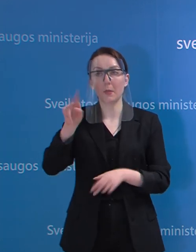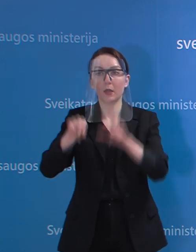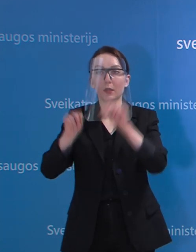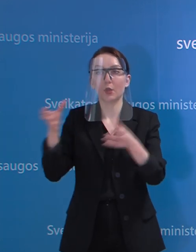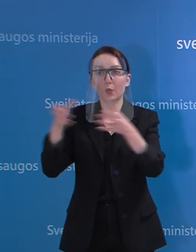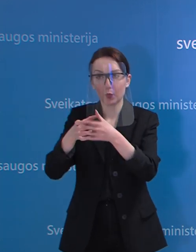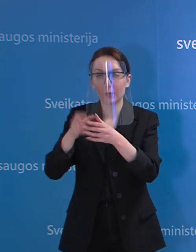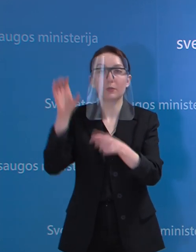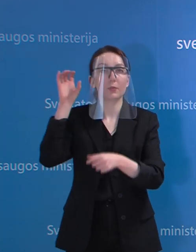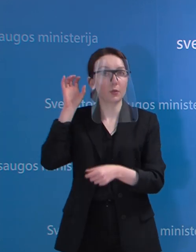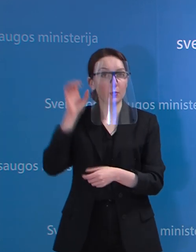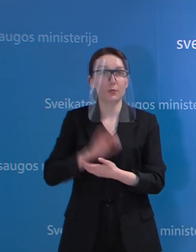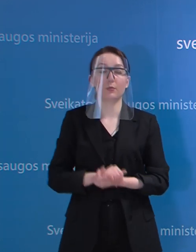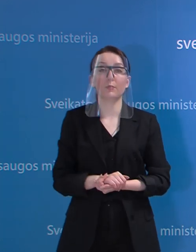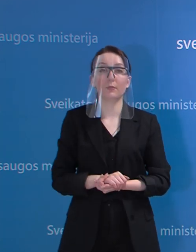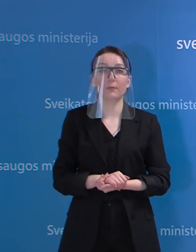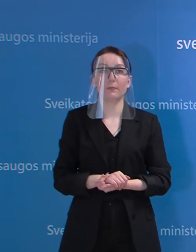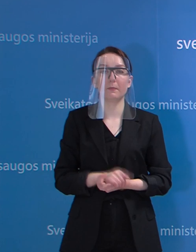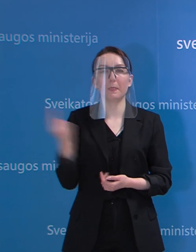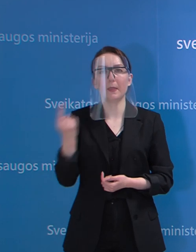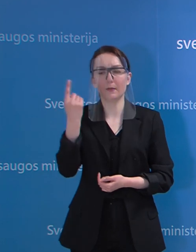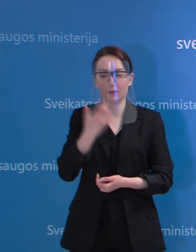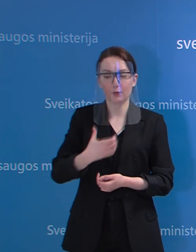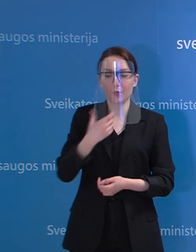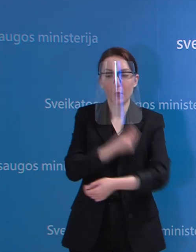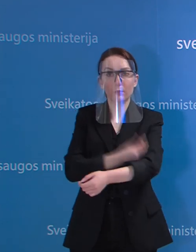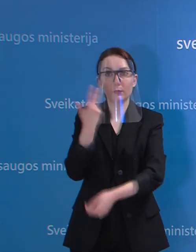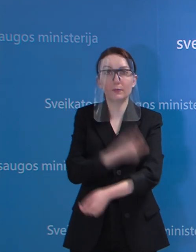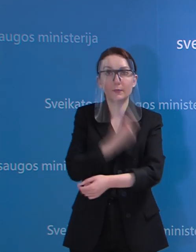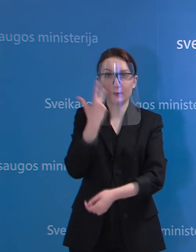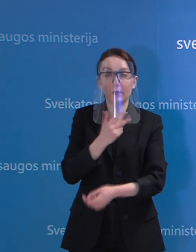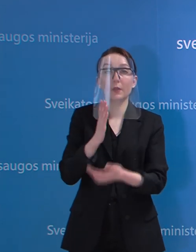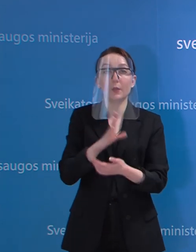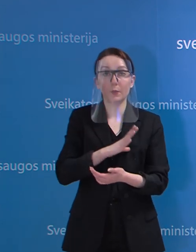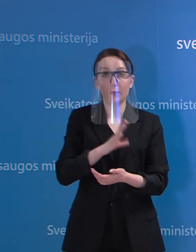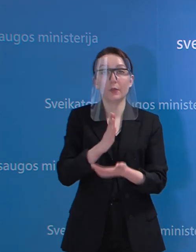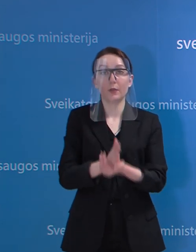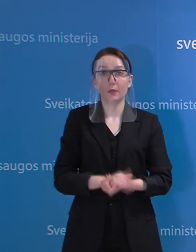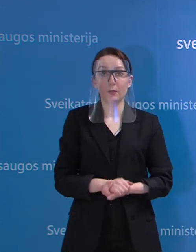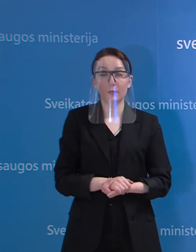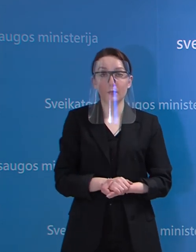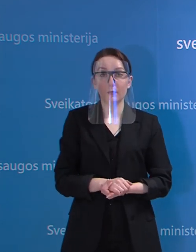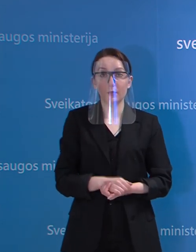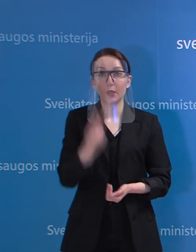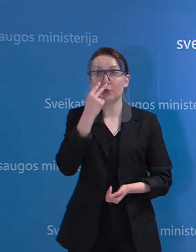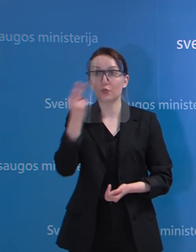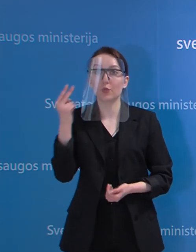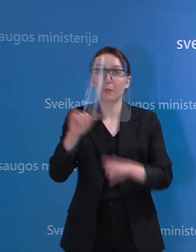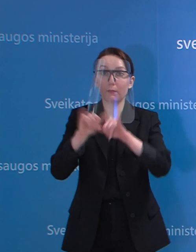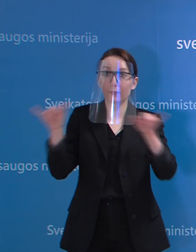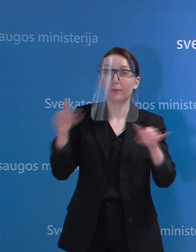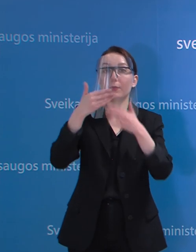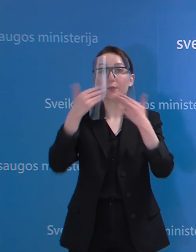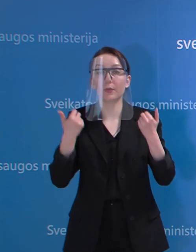grupiai, todėl jiems, kaip ir minėjau, yra pirmiesiam paimti tyrimai, yra aiškinamas, jų daugiau nėra užsikrėtusių,